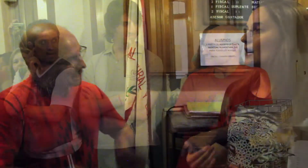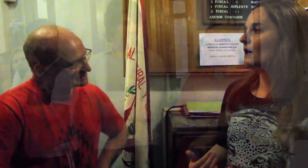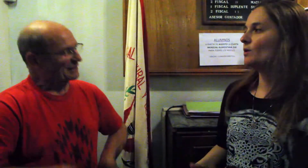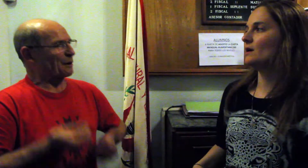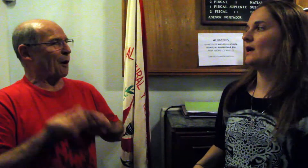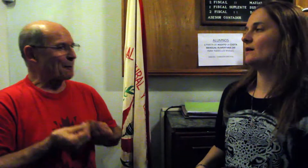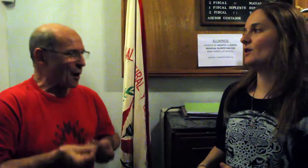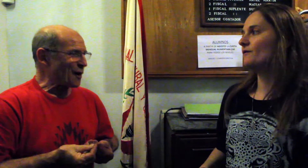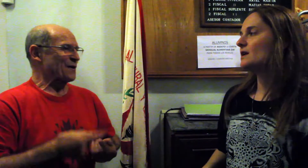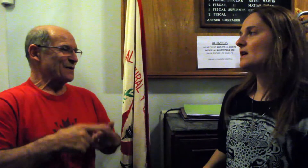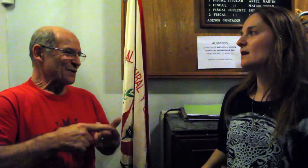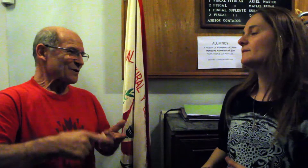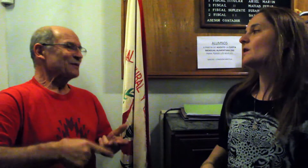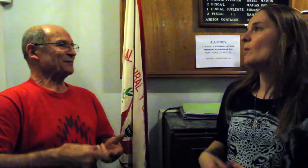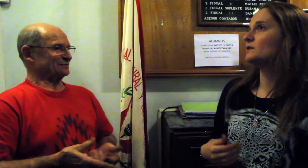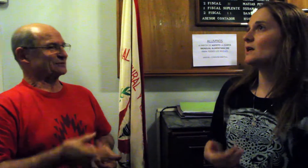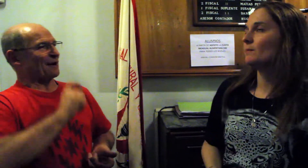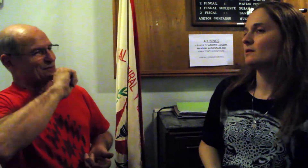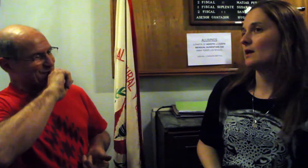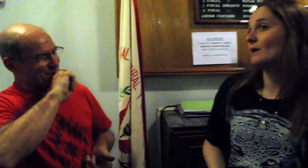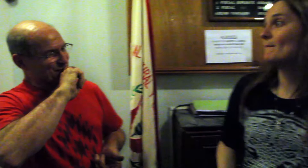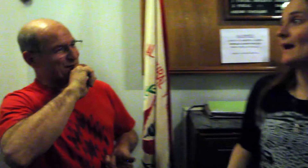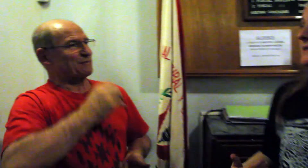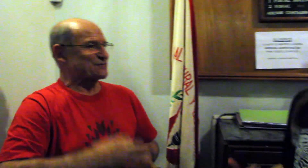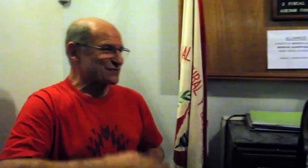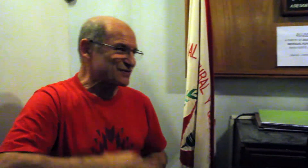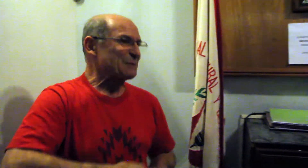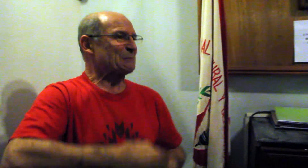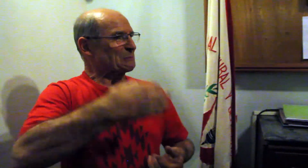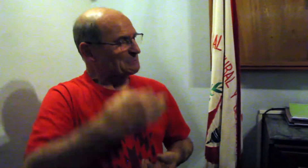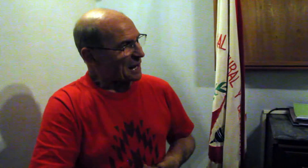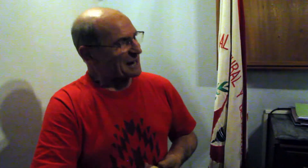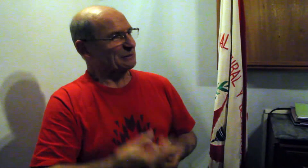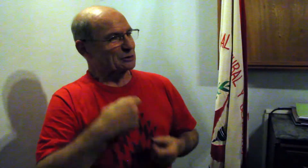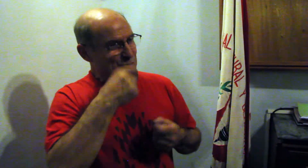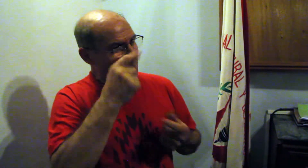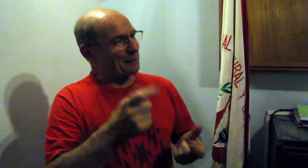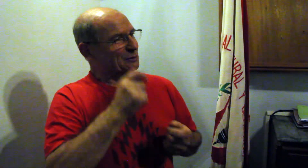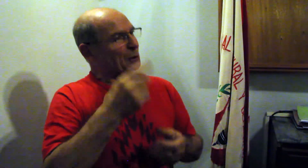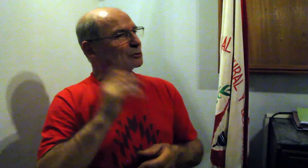cada una de las biografías, cómo tiene que proceder una embarazada ante estos estudios, exámenes de orina.